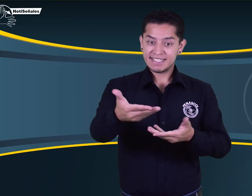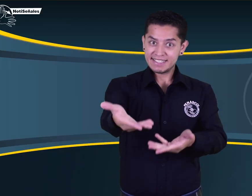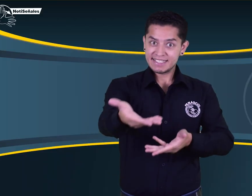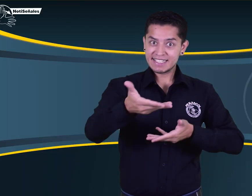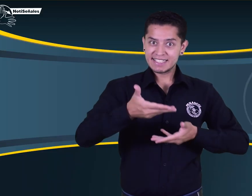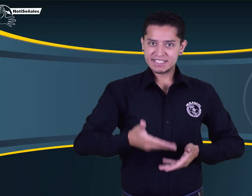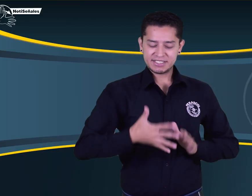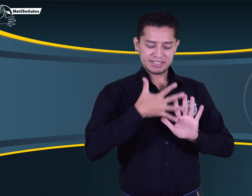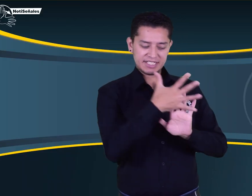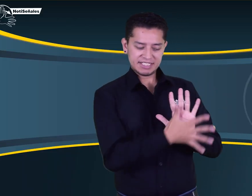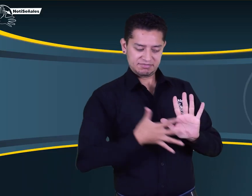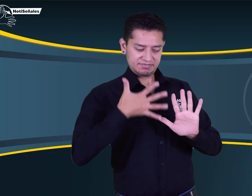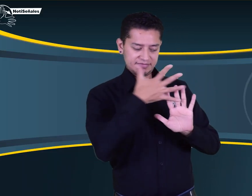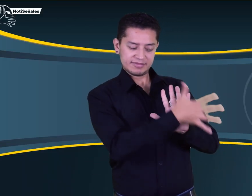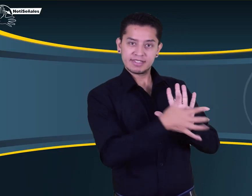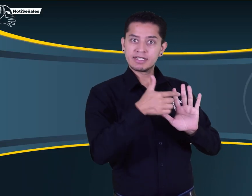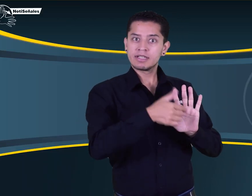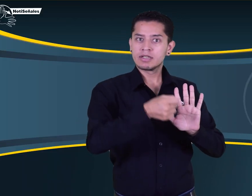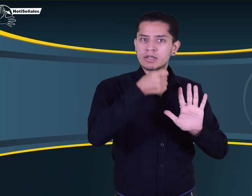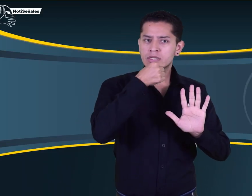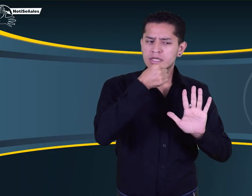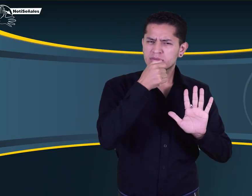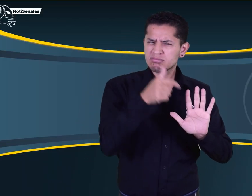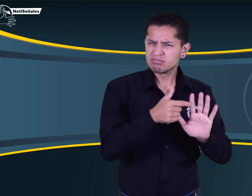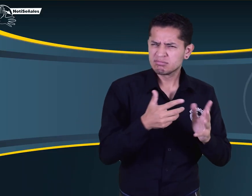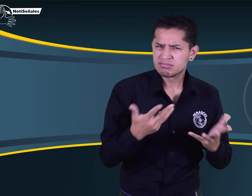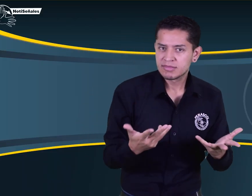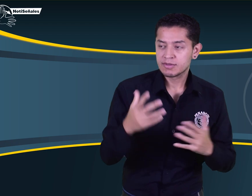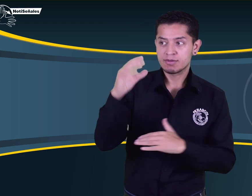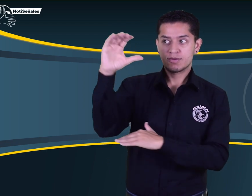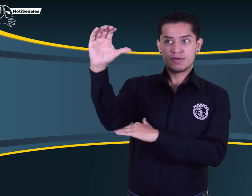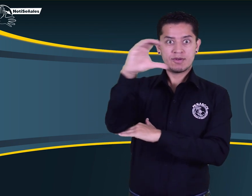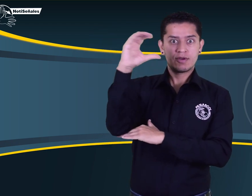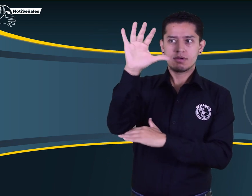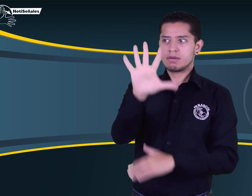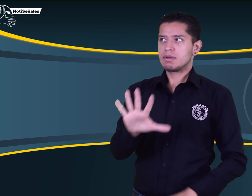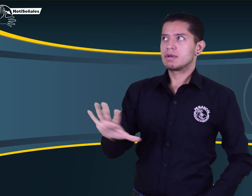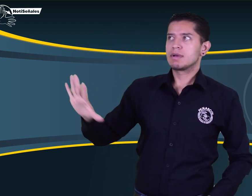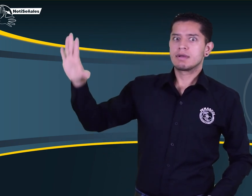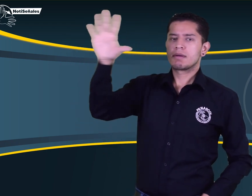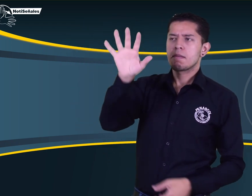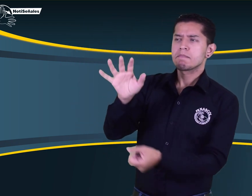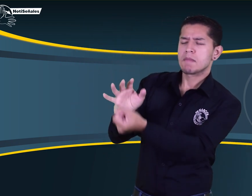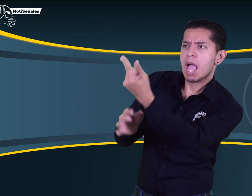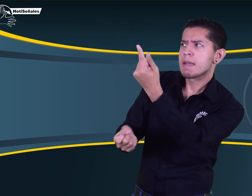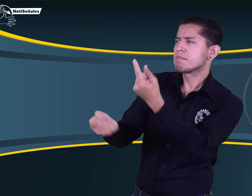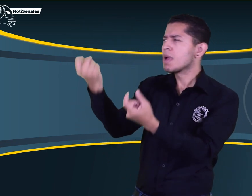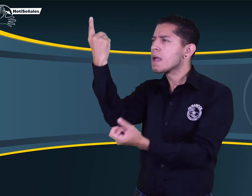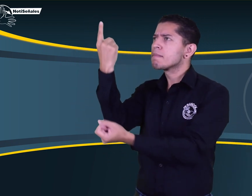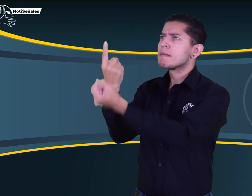Bienvenido a Noticeñales, en este espacio te mantenemos informado de los acontecimientos de las personas sordas en Colombia.